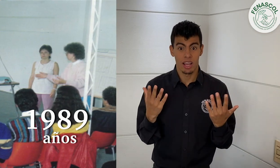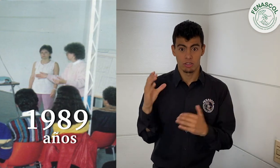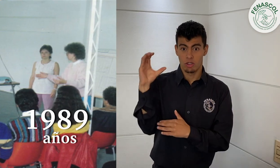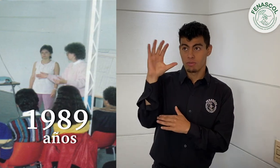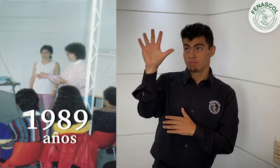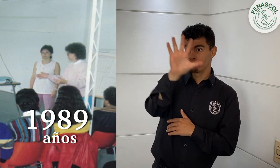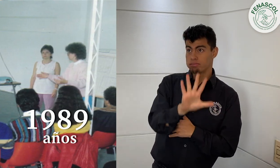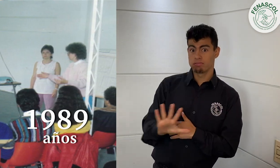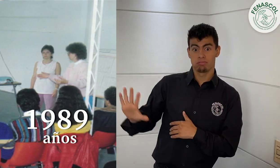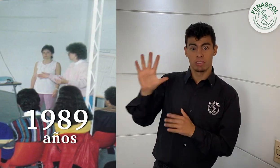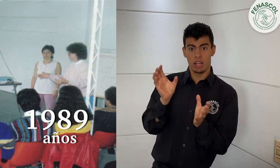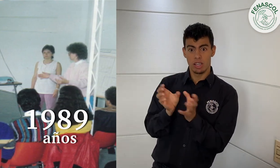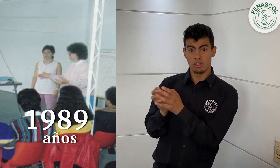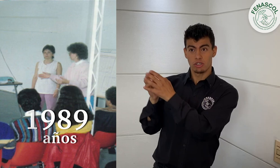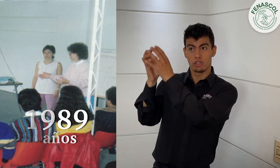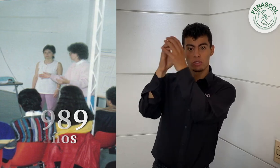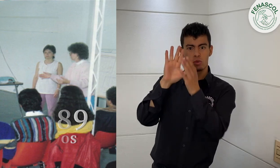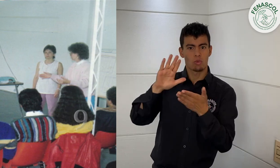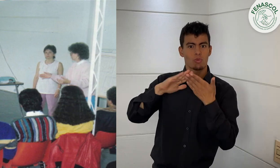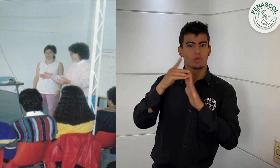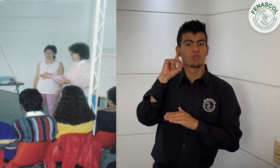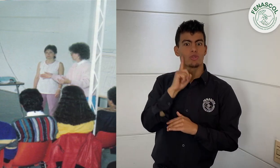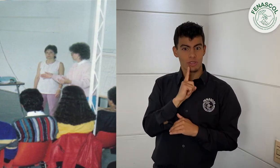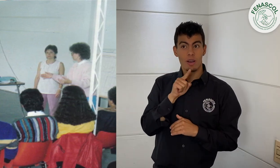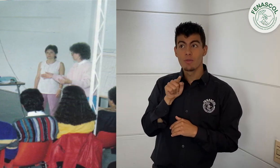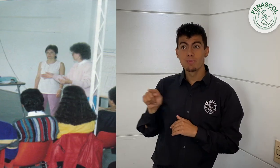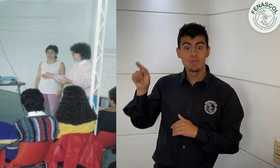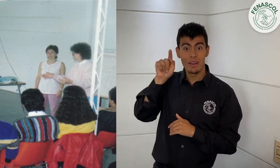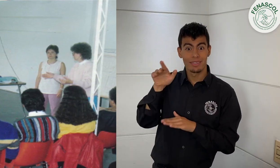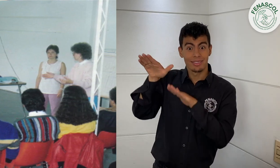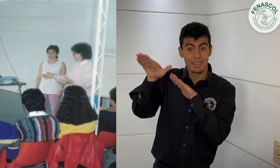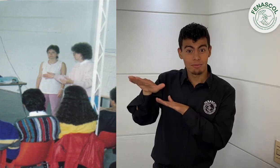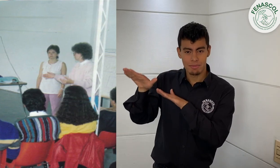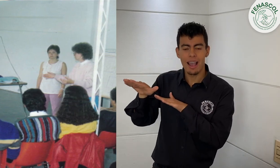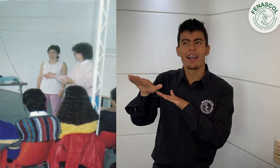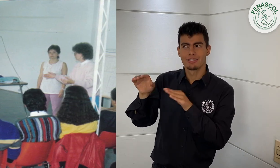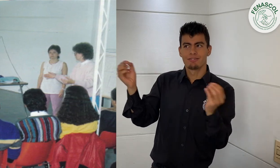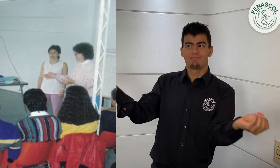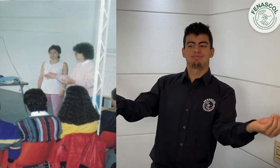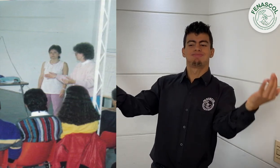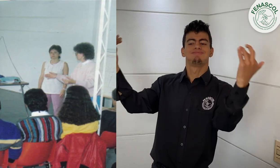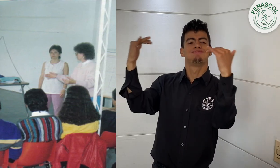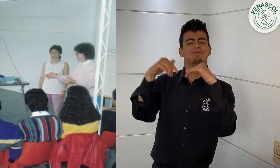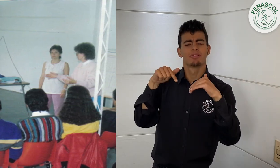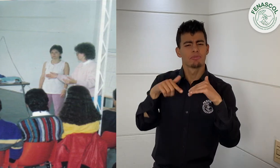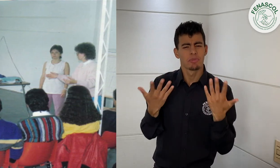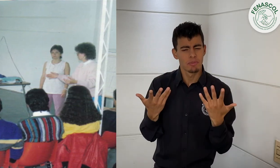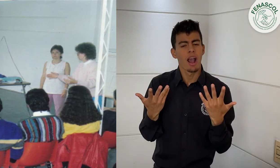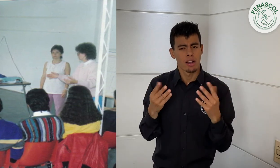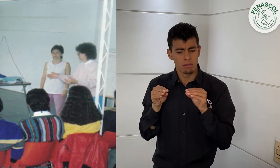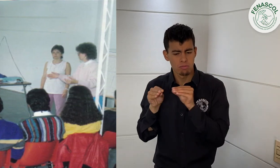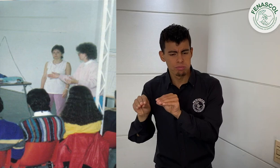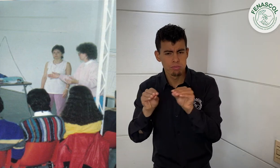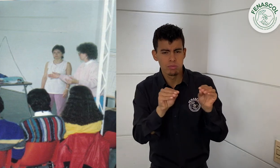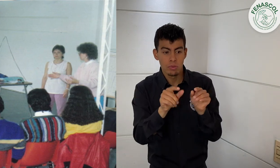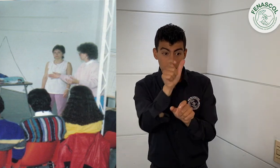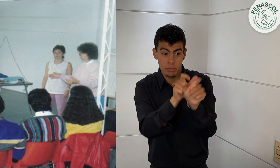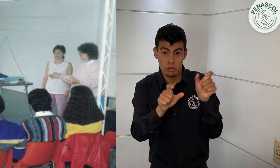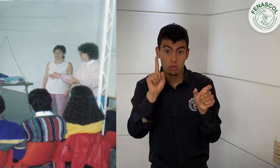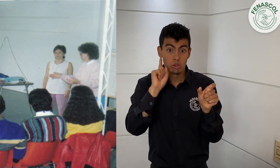convocó a representantes de las asociaciones de la comunidad sorda del país para que recibieran capacitación sobre cómo enseñar la